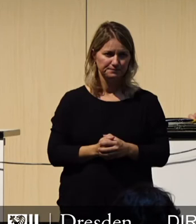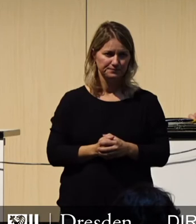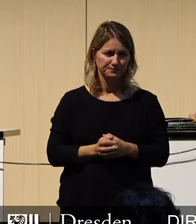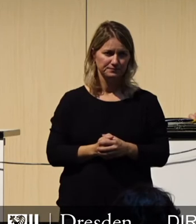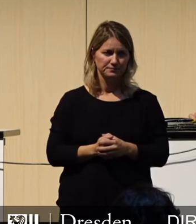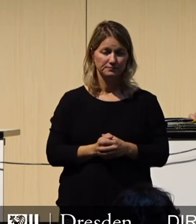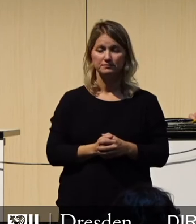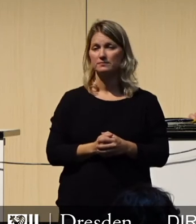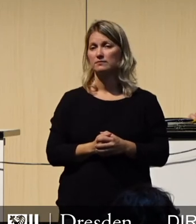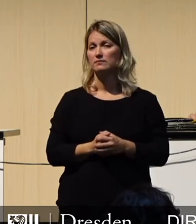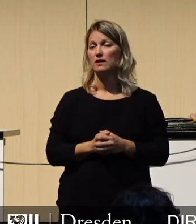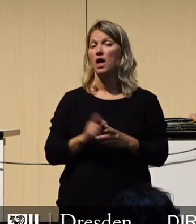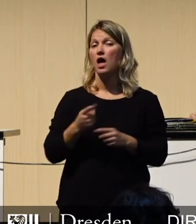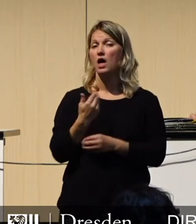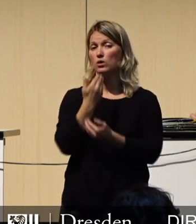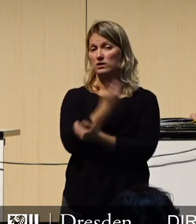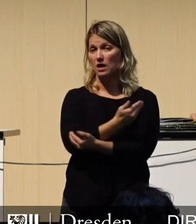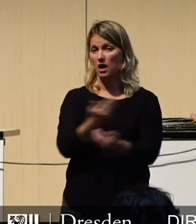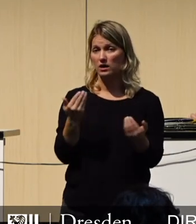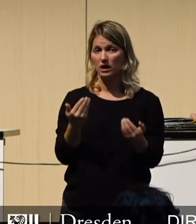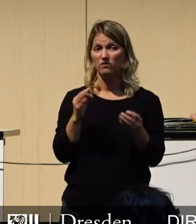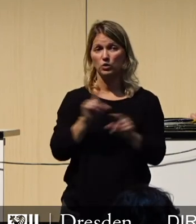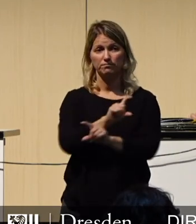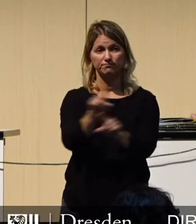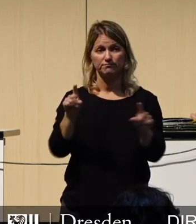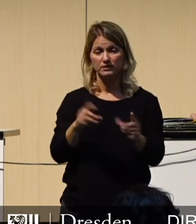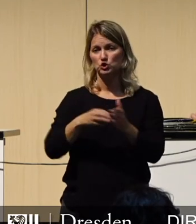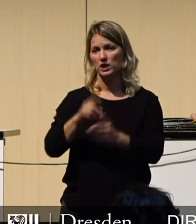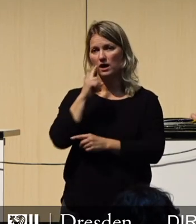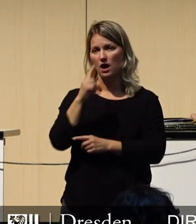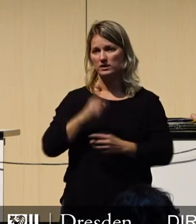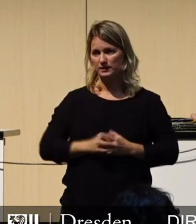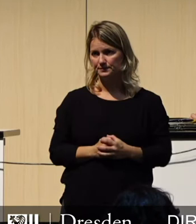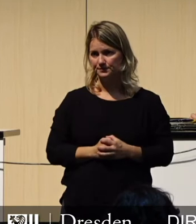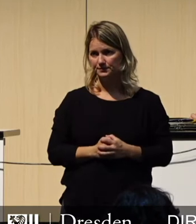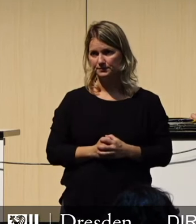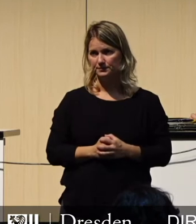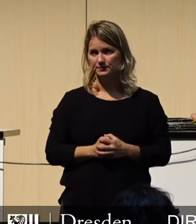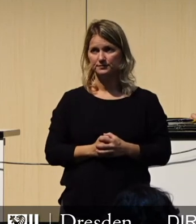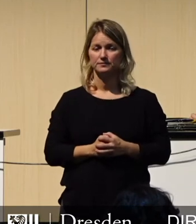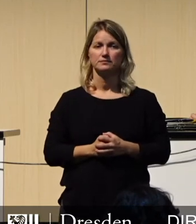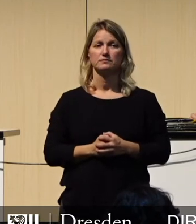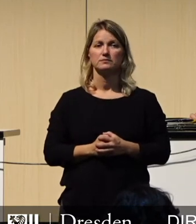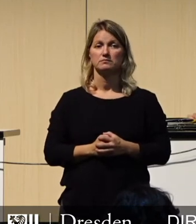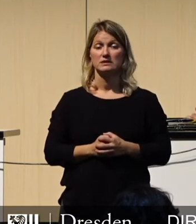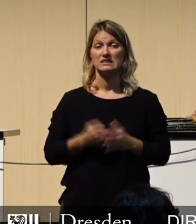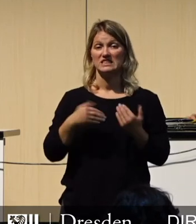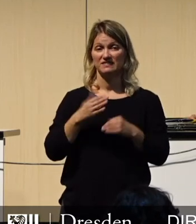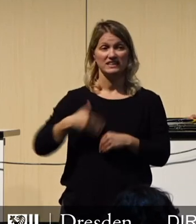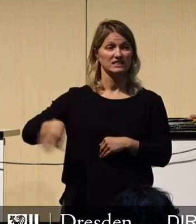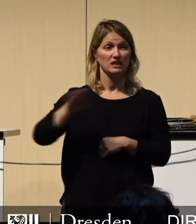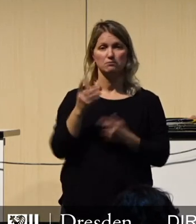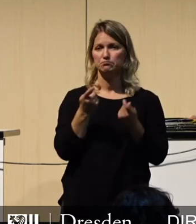zuletzt gilt mein Dank auch Ihnen als Stadtrat. Wir haben teilweise in sehr kurzfristigen